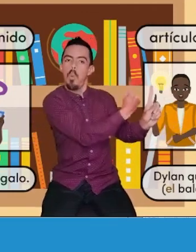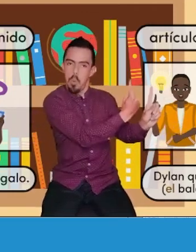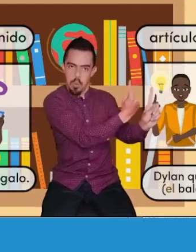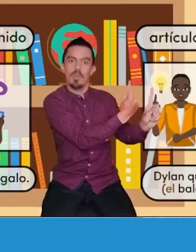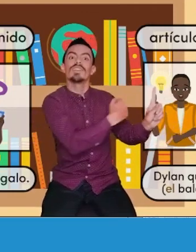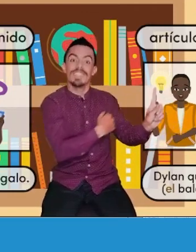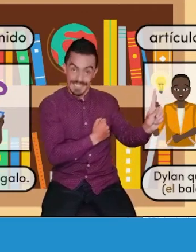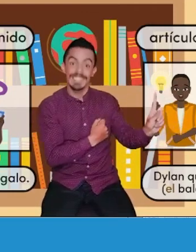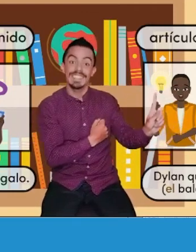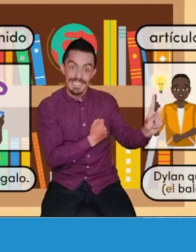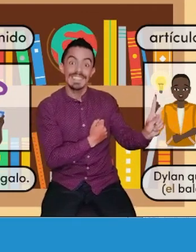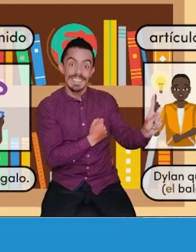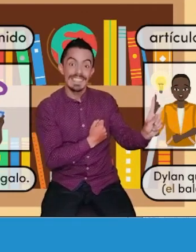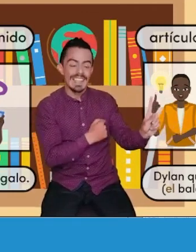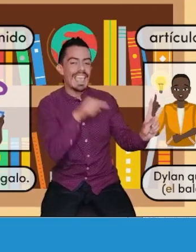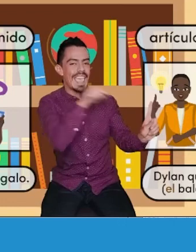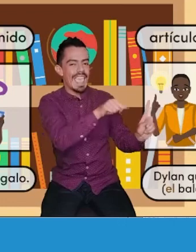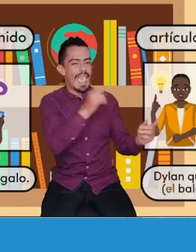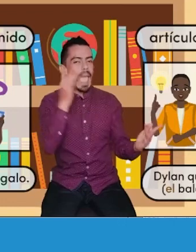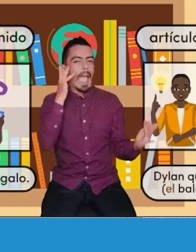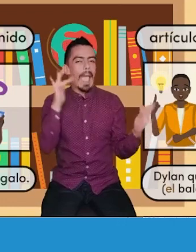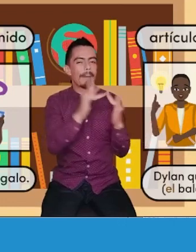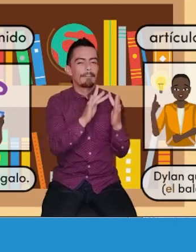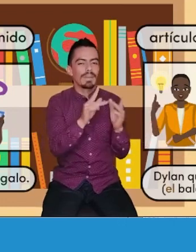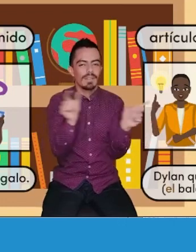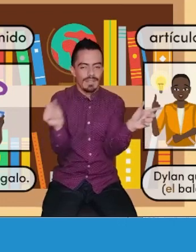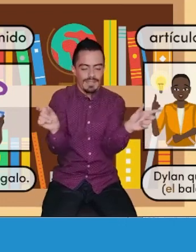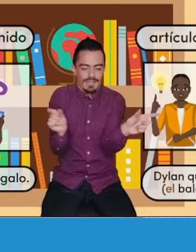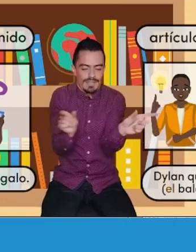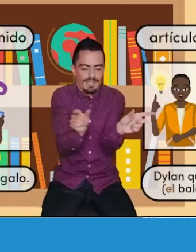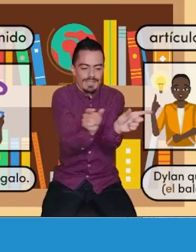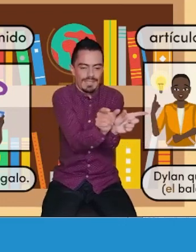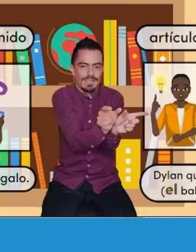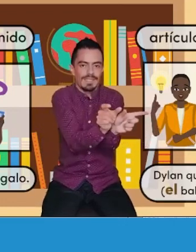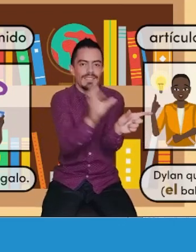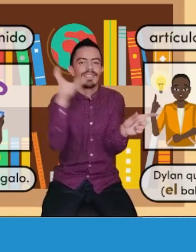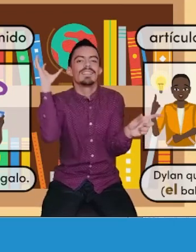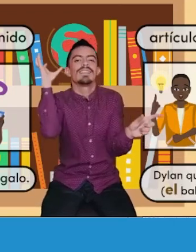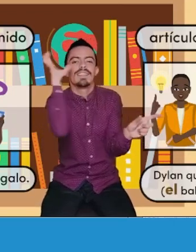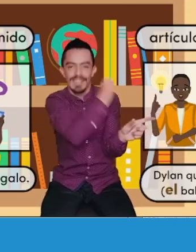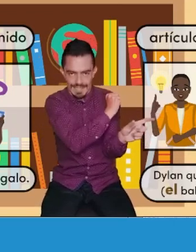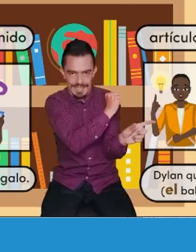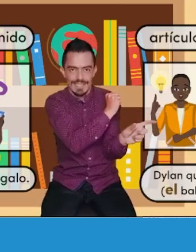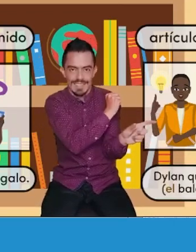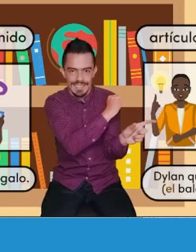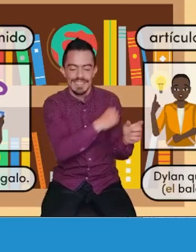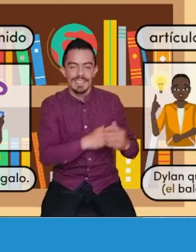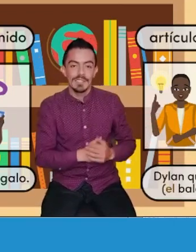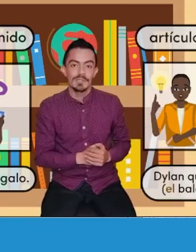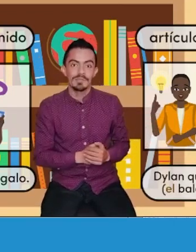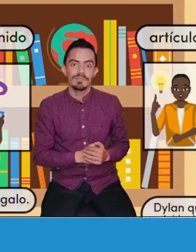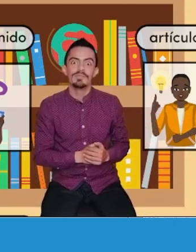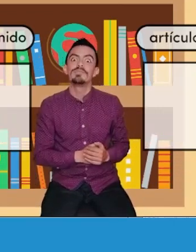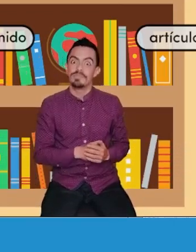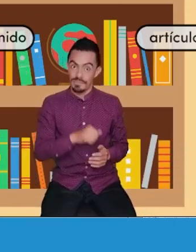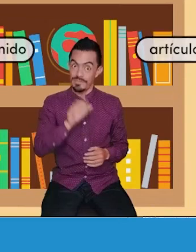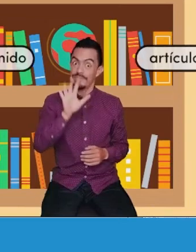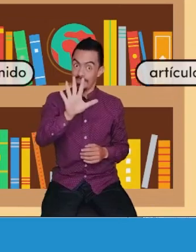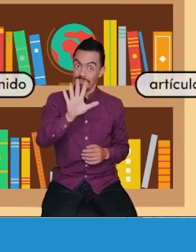del paquete. Entonces quiere ese regalo en particular. A esto llamamos artículo definido.